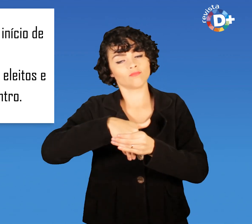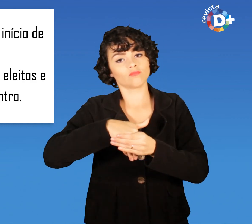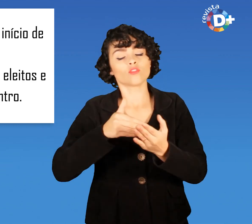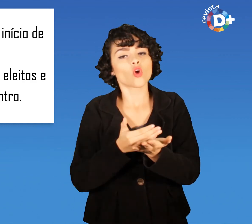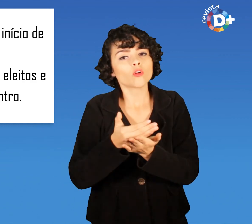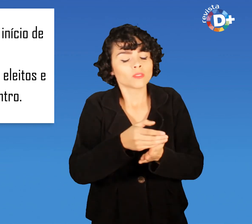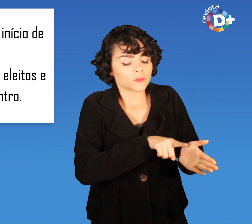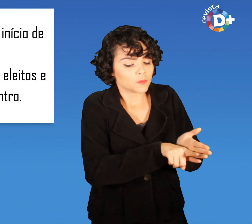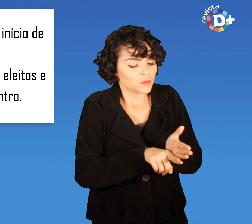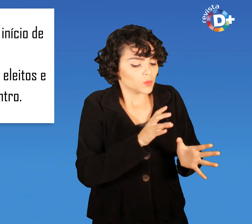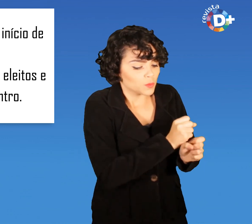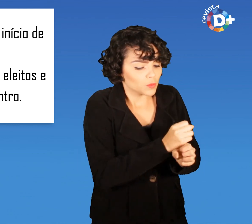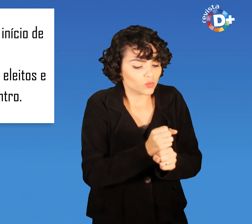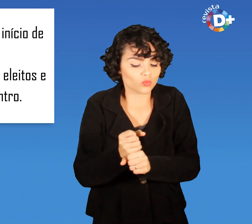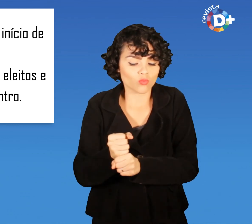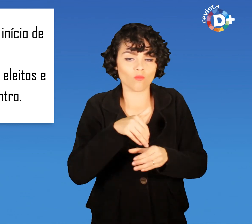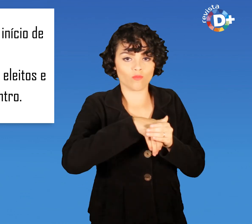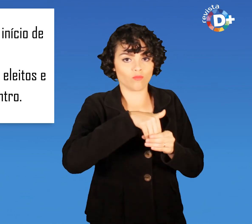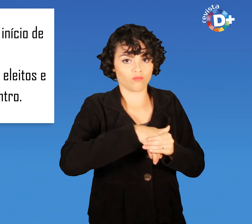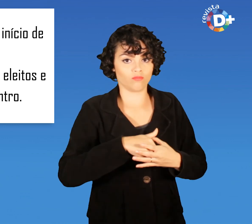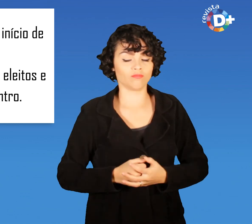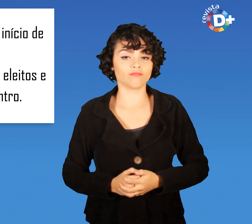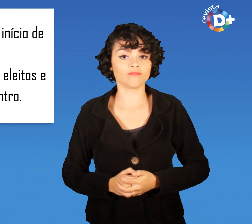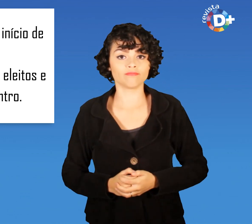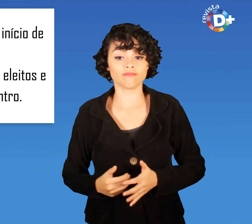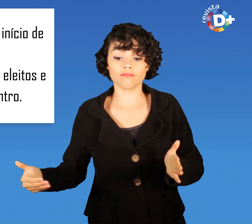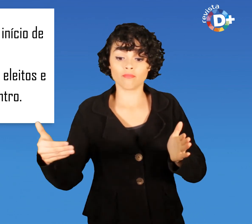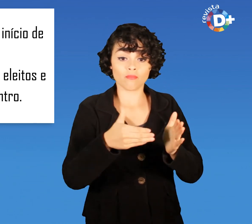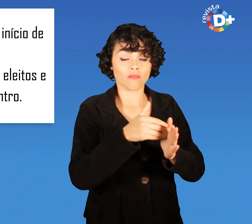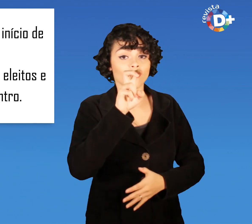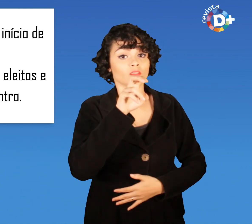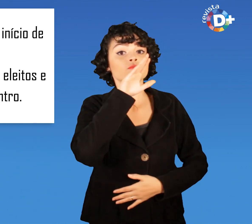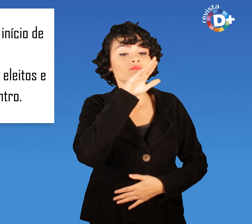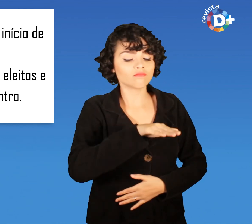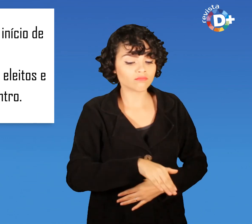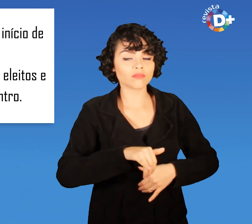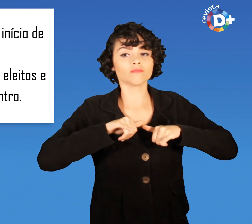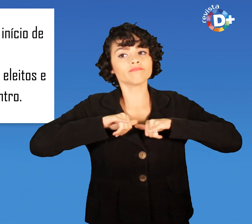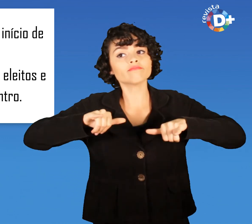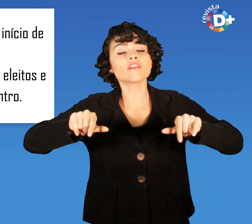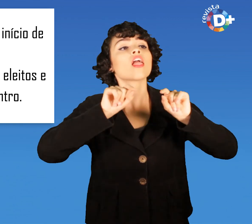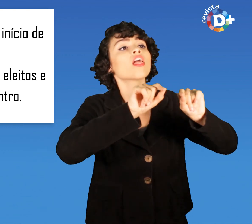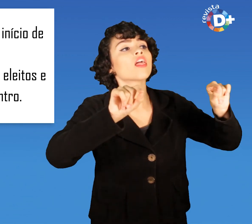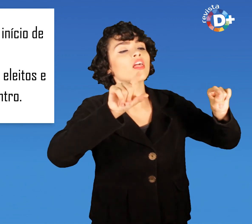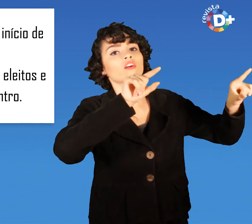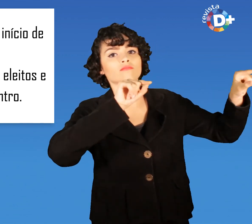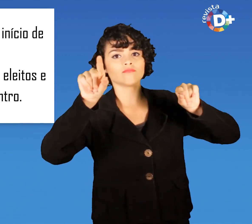apuração Até às cinco da tarde Declaração dos eleitos E encerramento do